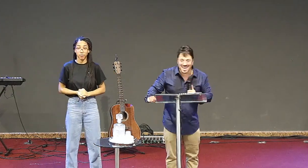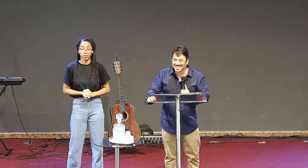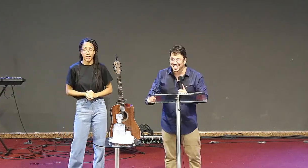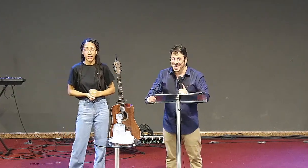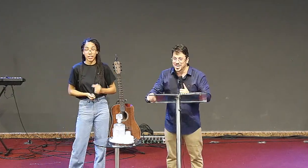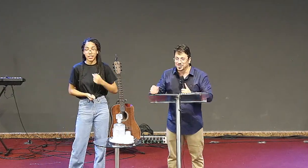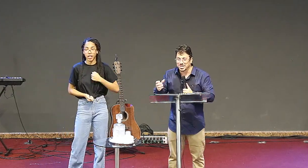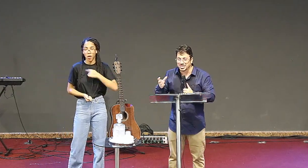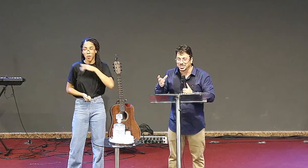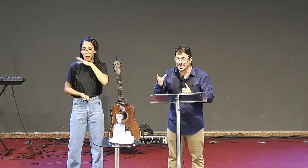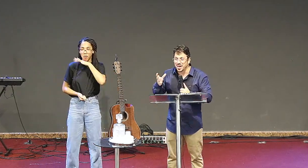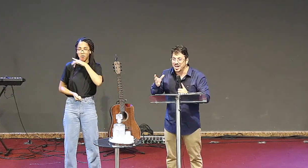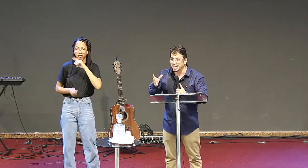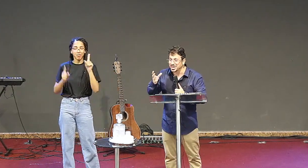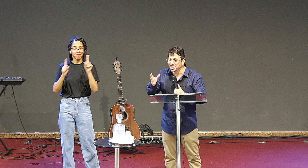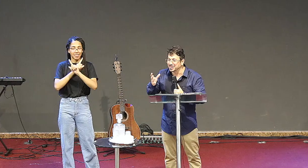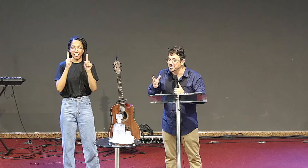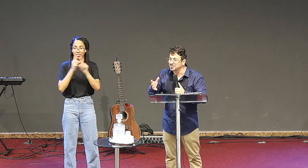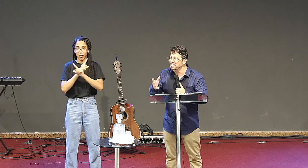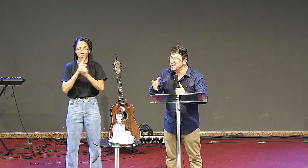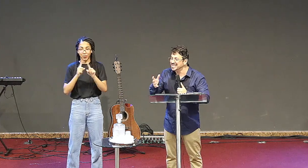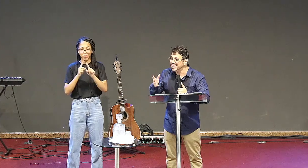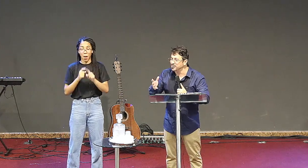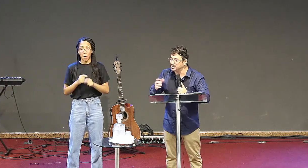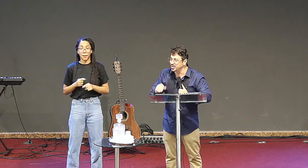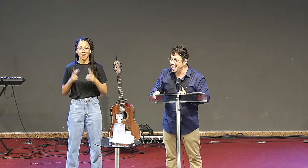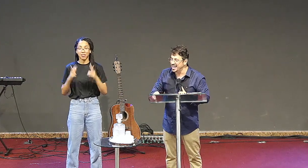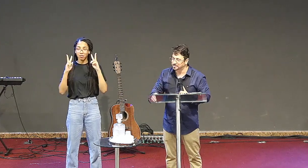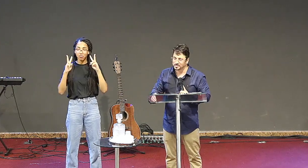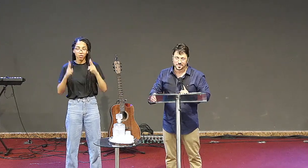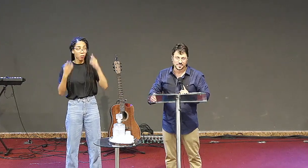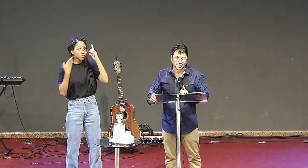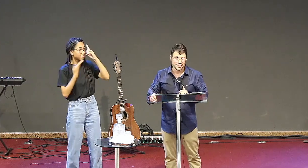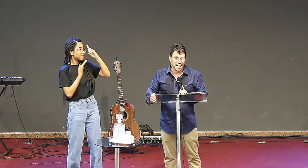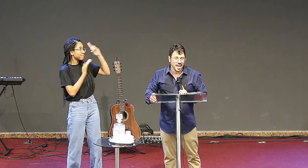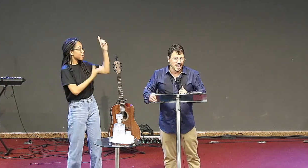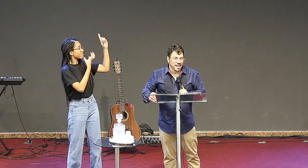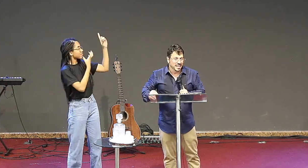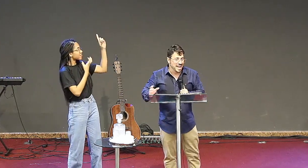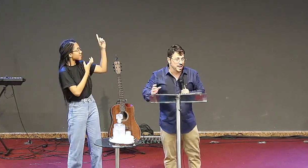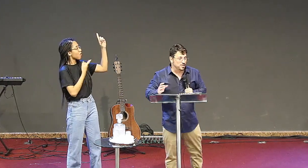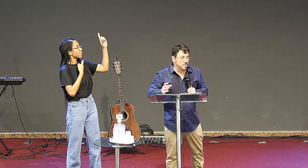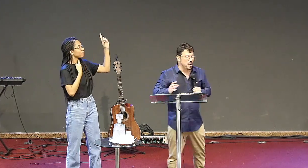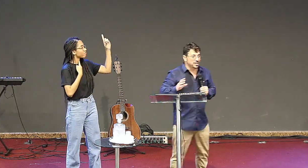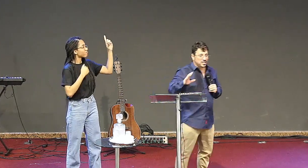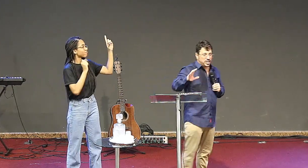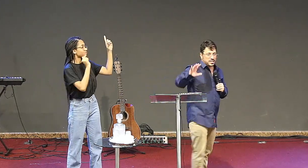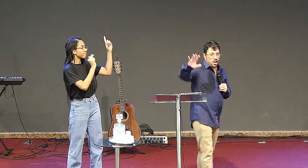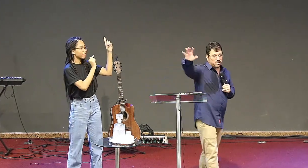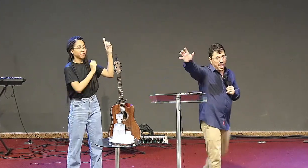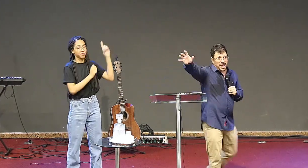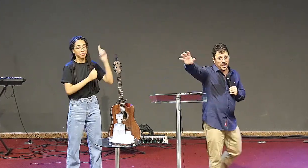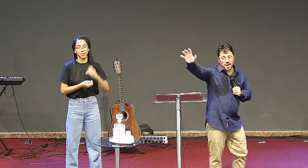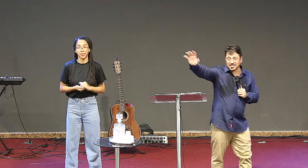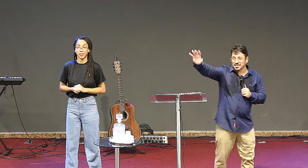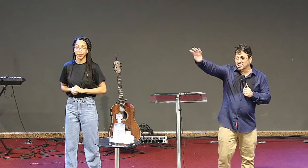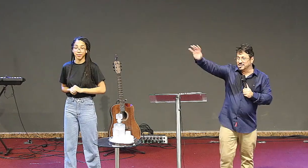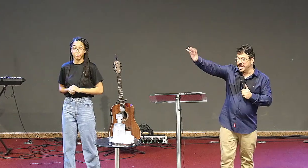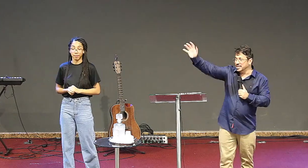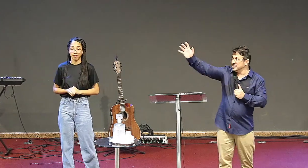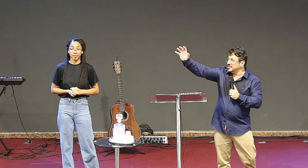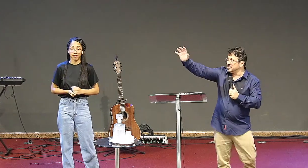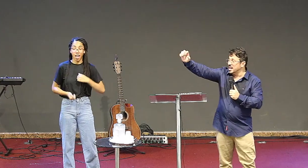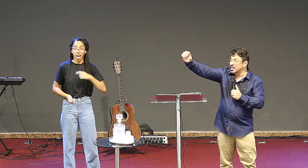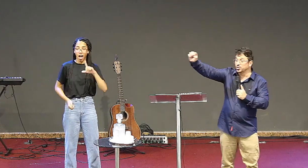demais, e que eu seja exatamente aquilo que Deus manda eu ser, e aí meus irmãos, Ele diz, eu tenho essas